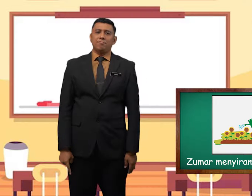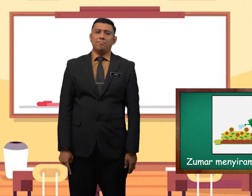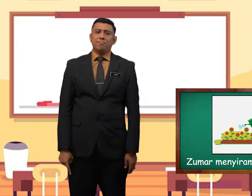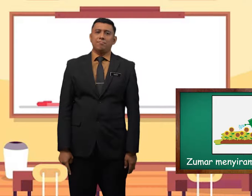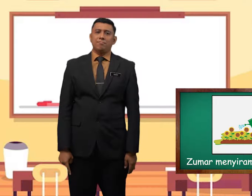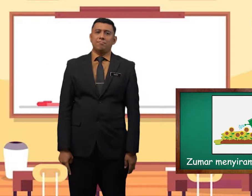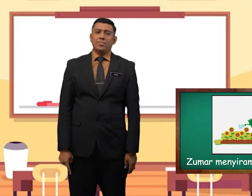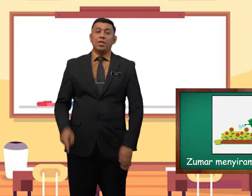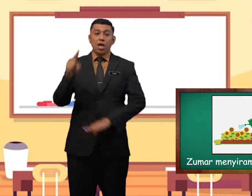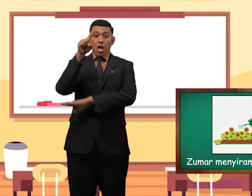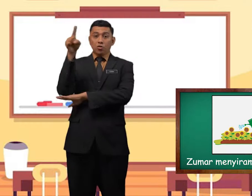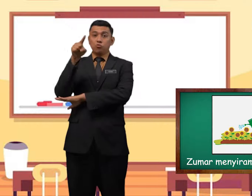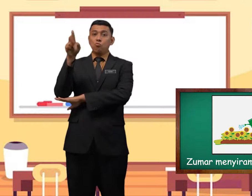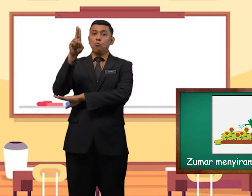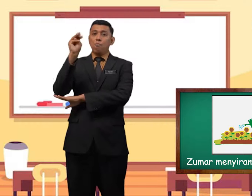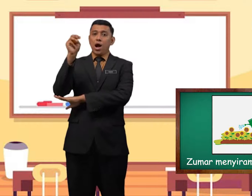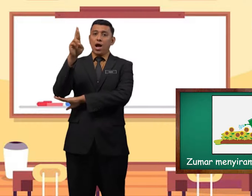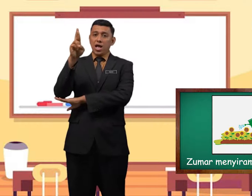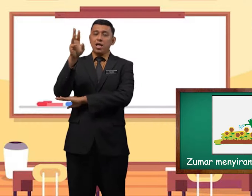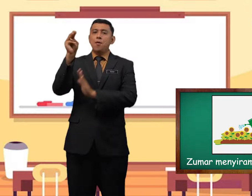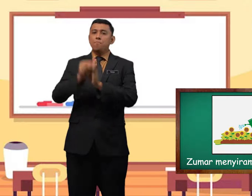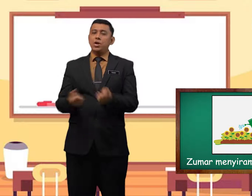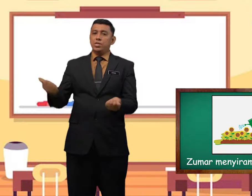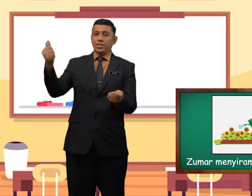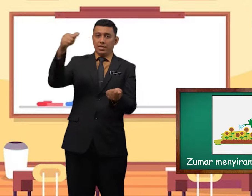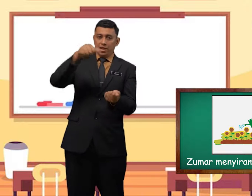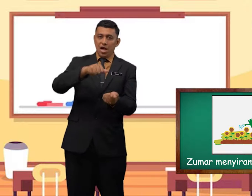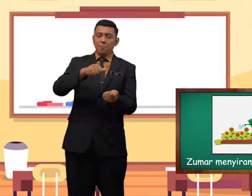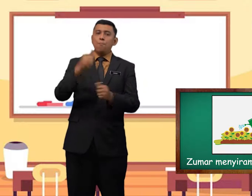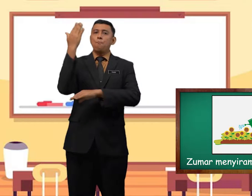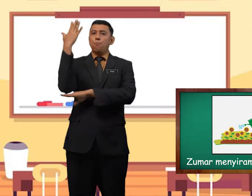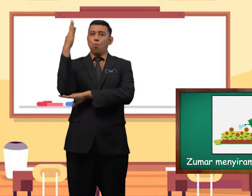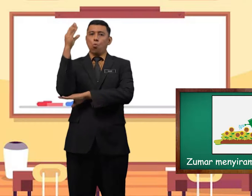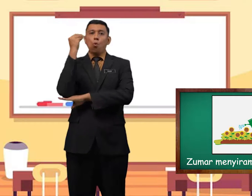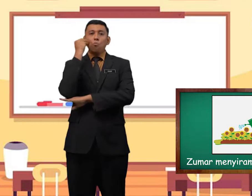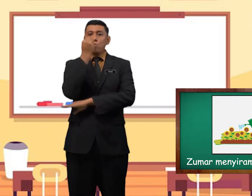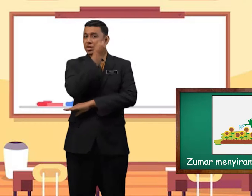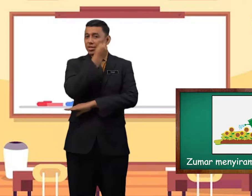pula. Zuma menyerang pokok bunga.